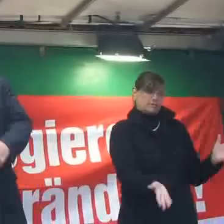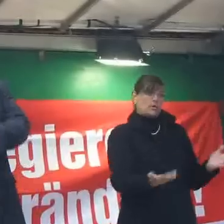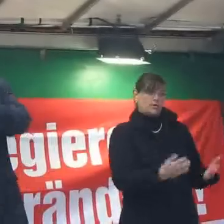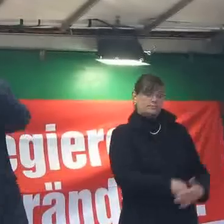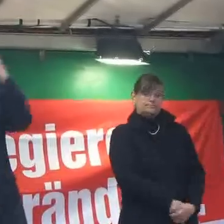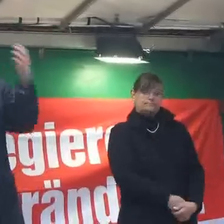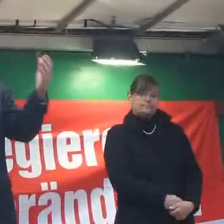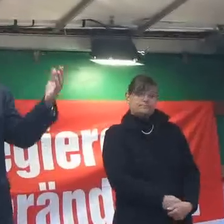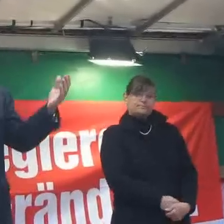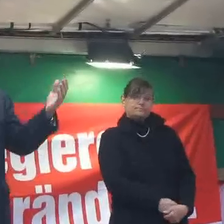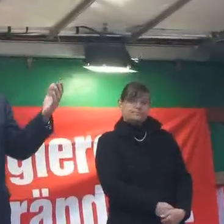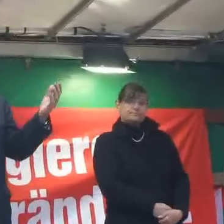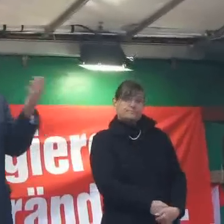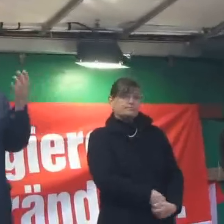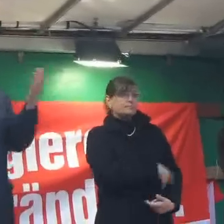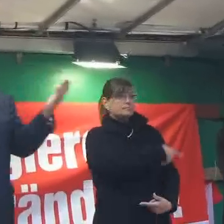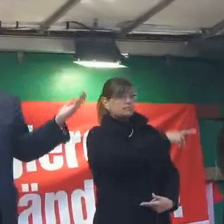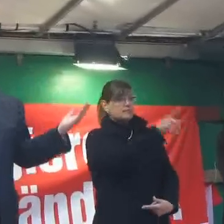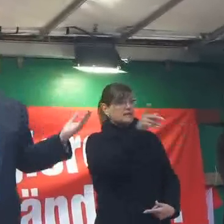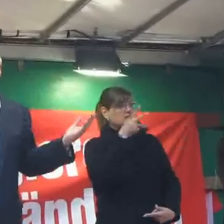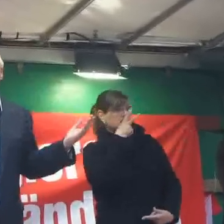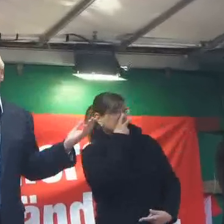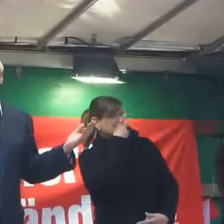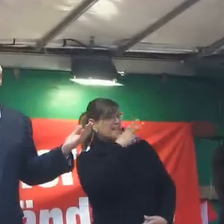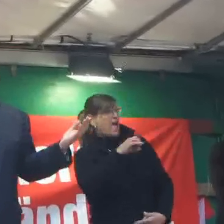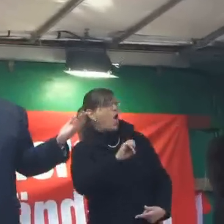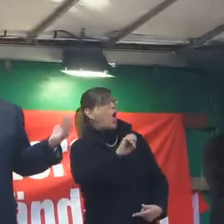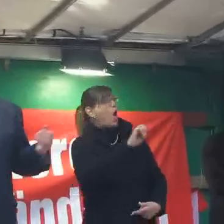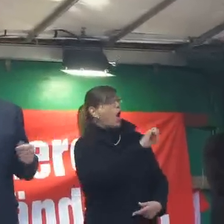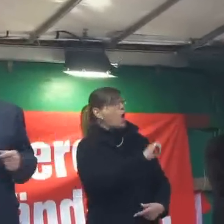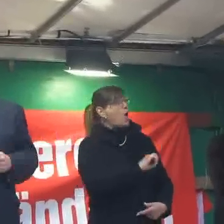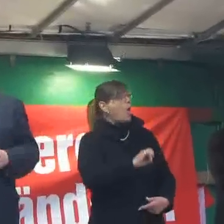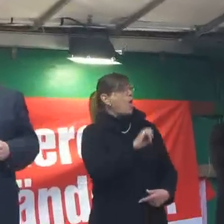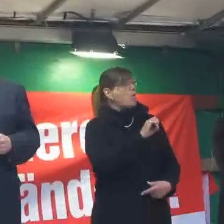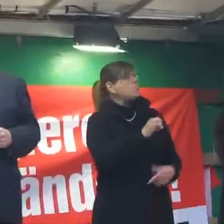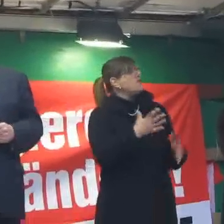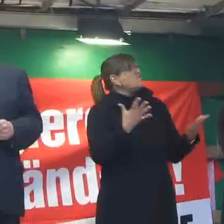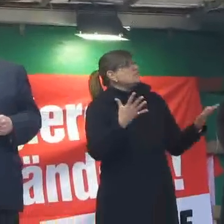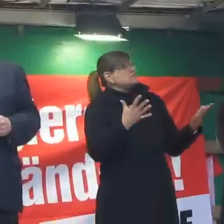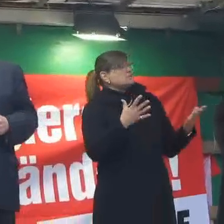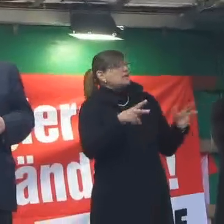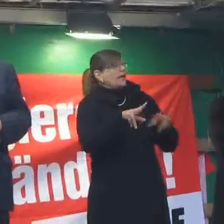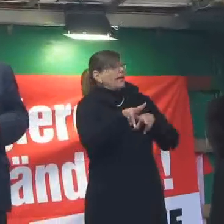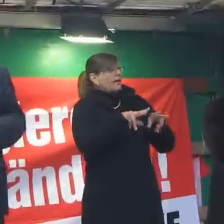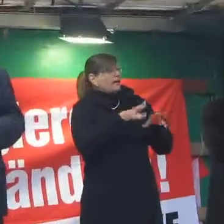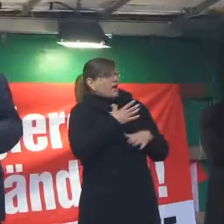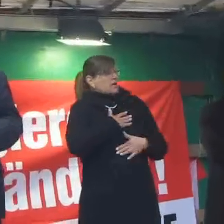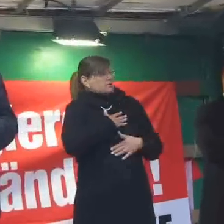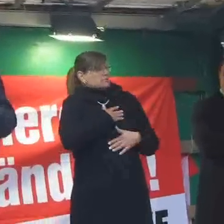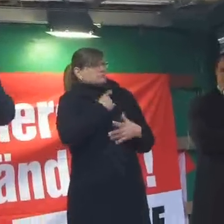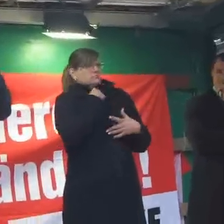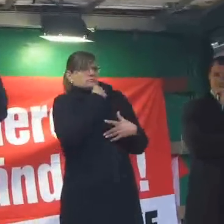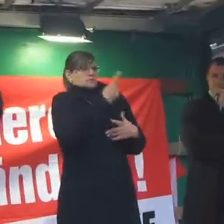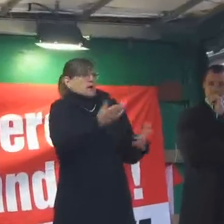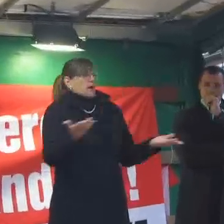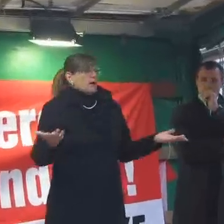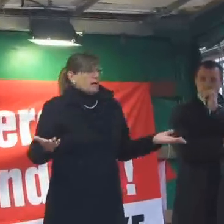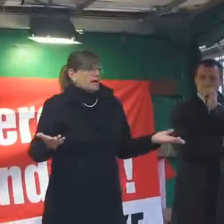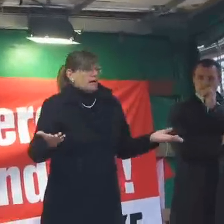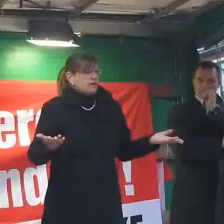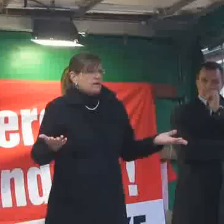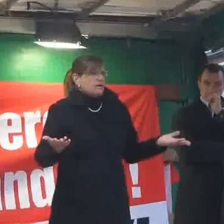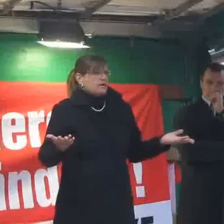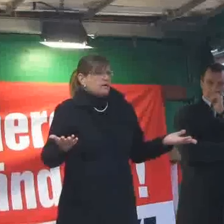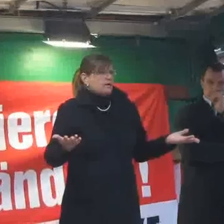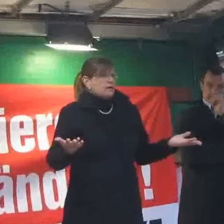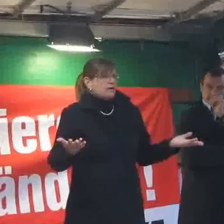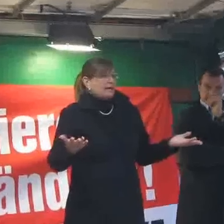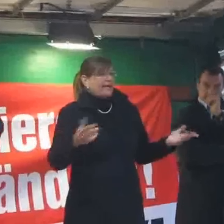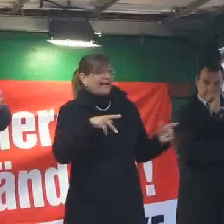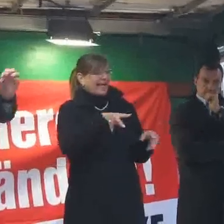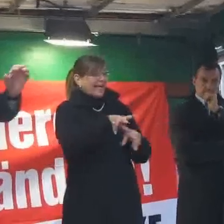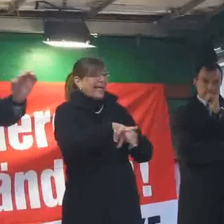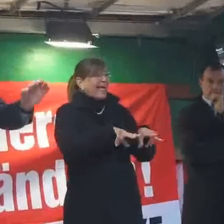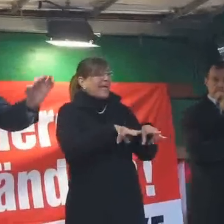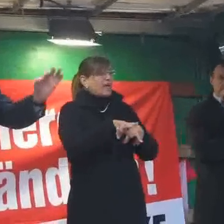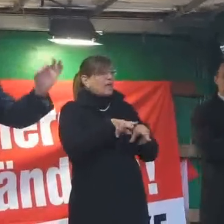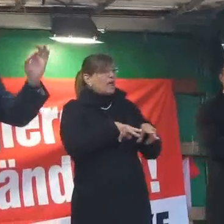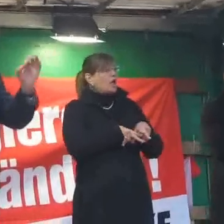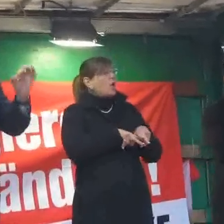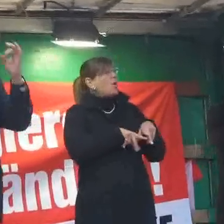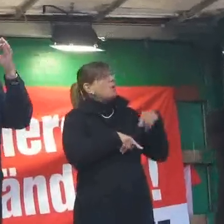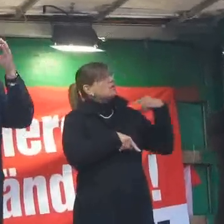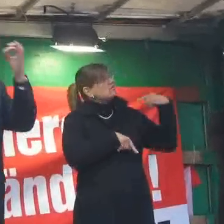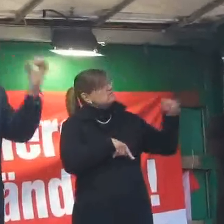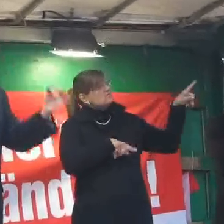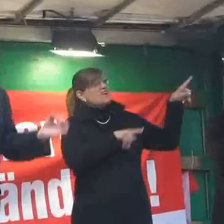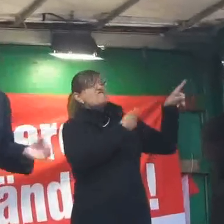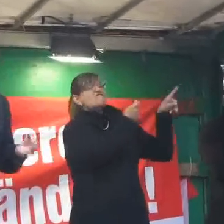Sie haben ja in Europa gesehen, was die Regierungen noch zu sagen haben. Die Regierungen werden doch heute von der Finanzindustrie am Ring,